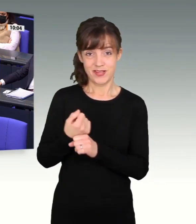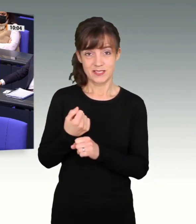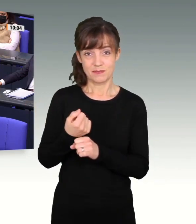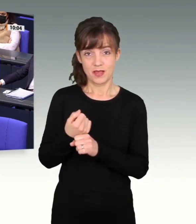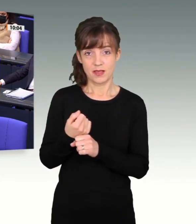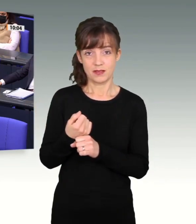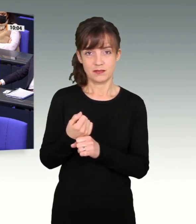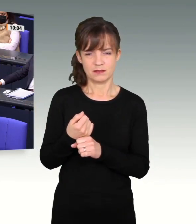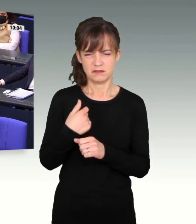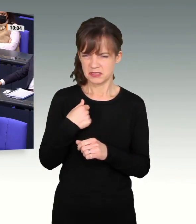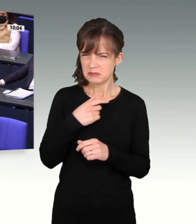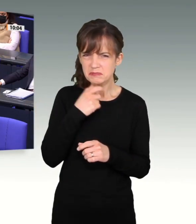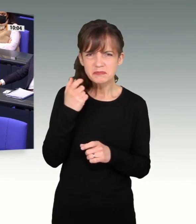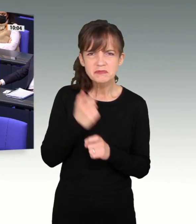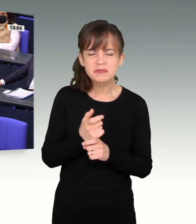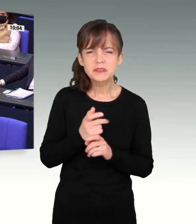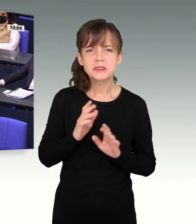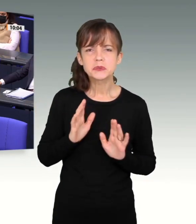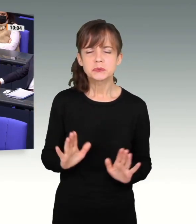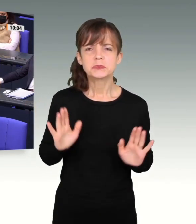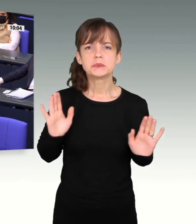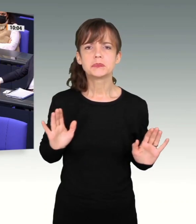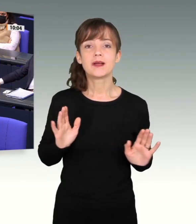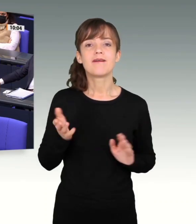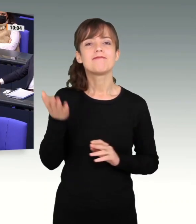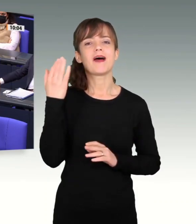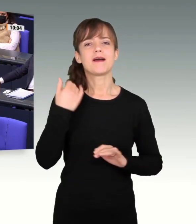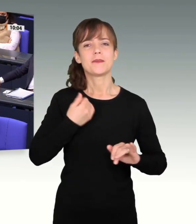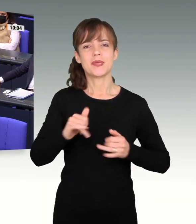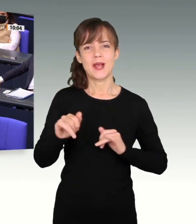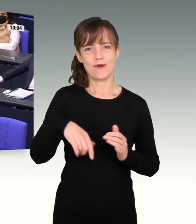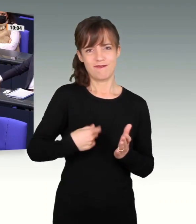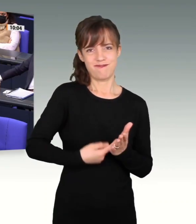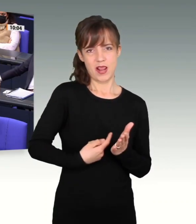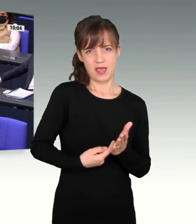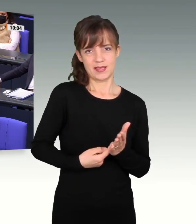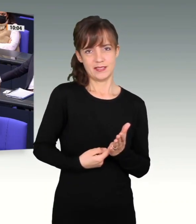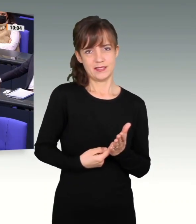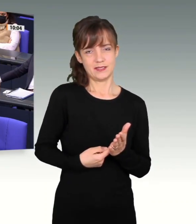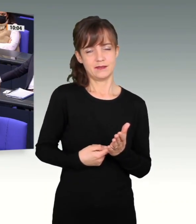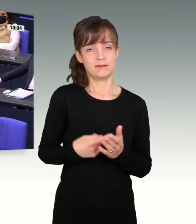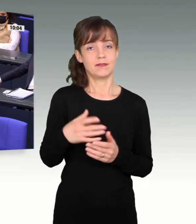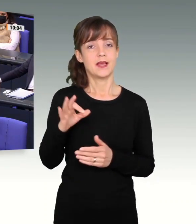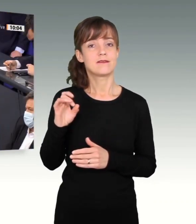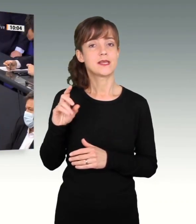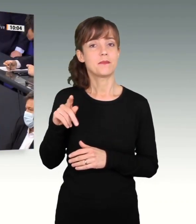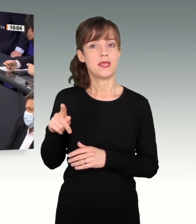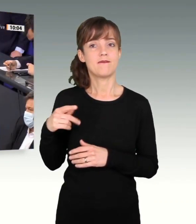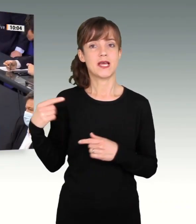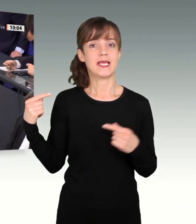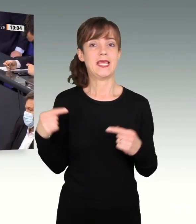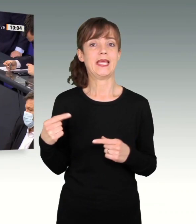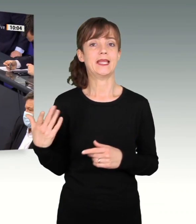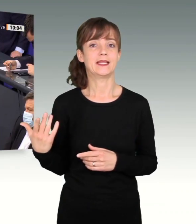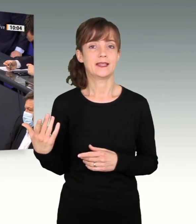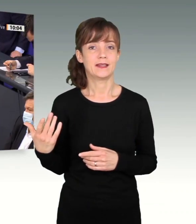in die Mithaftung zu nehmen. Weil erstens, das, was ich im Januar gefordert habe, war das, was die FDP massiv bekämpft hat.